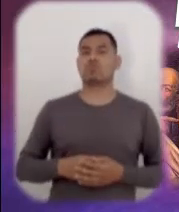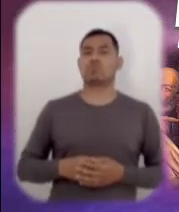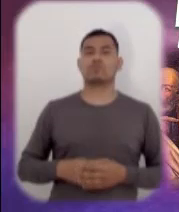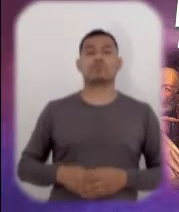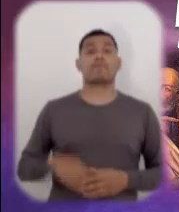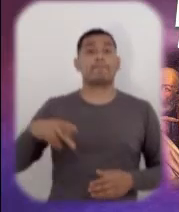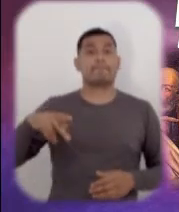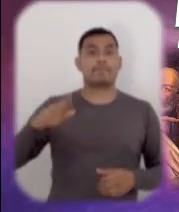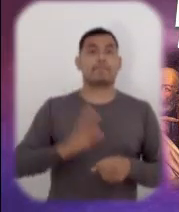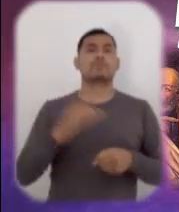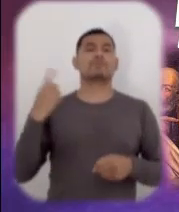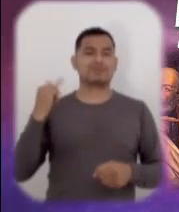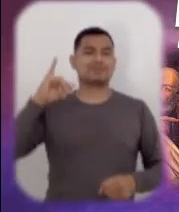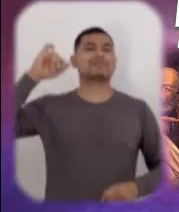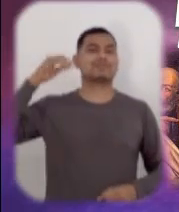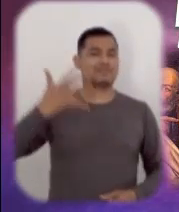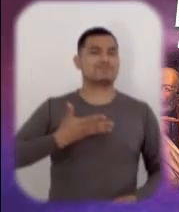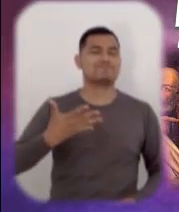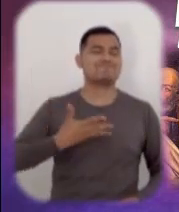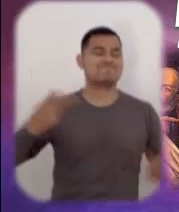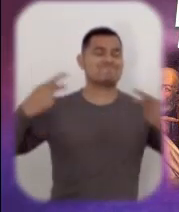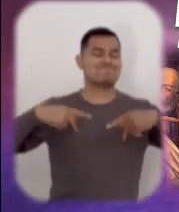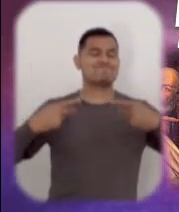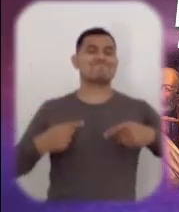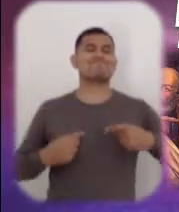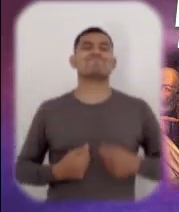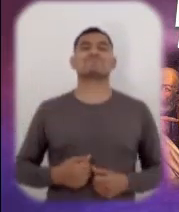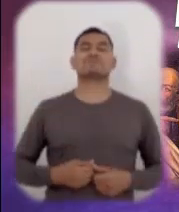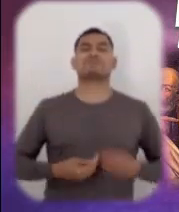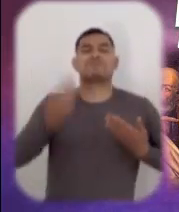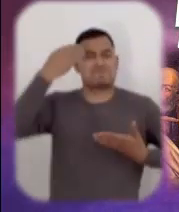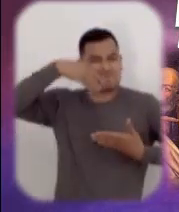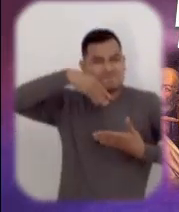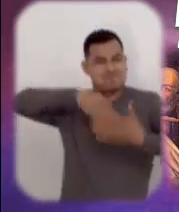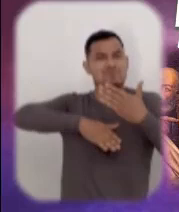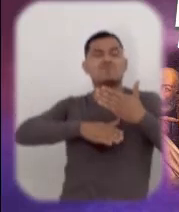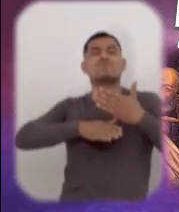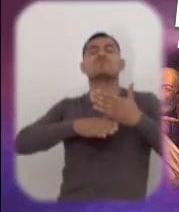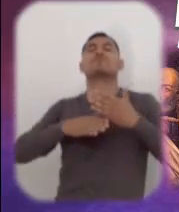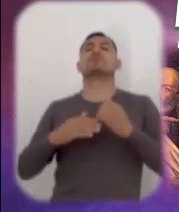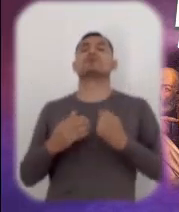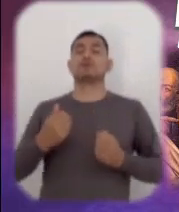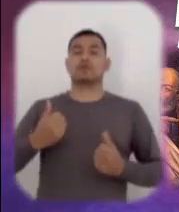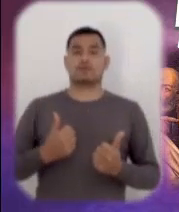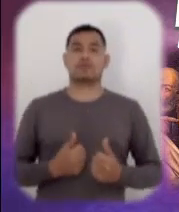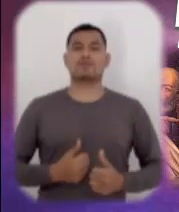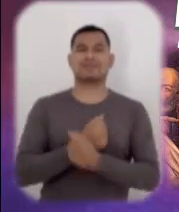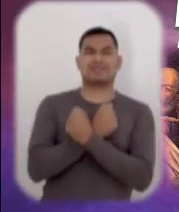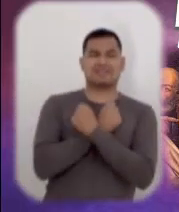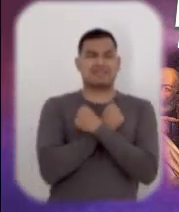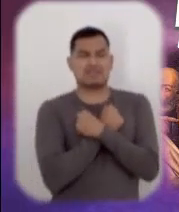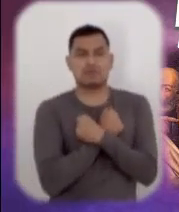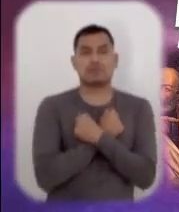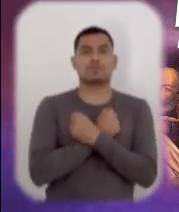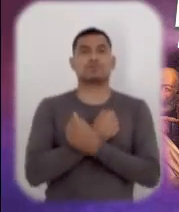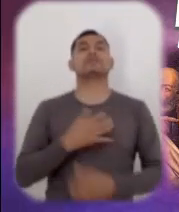tiene. Nadie está más esclavizado que quien ama sus propias cadenas. Cómo liberar a quien se siente a gusto